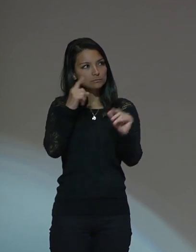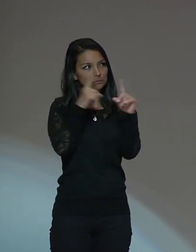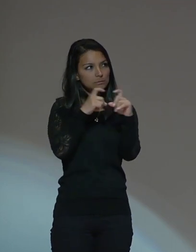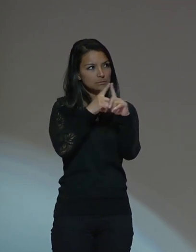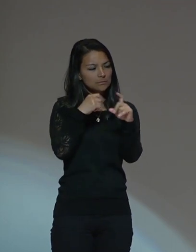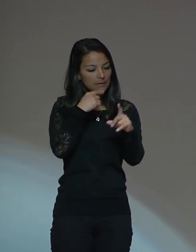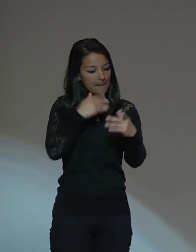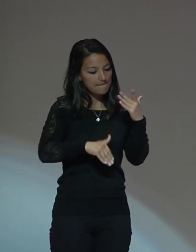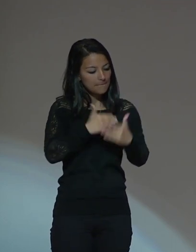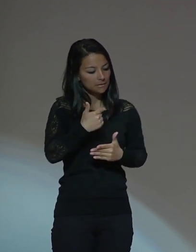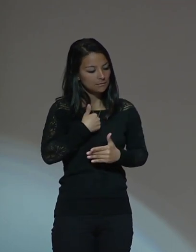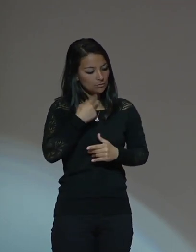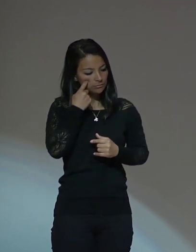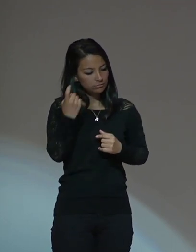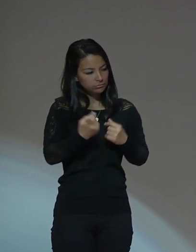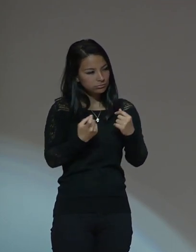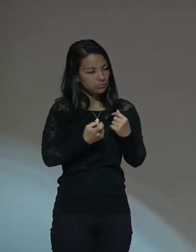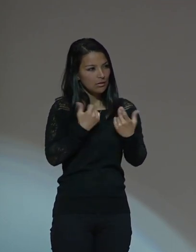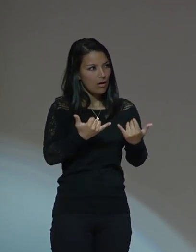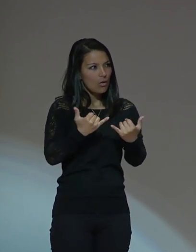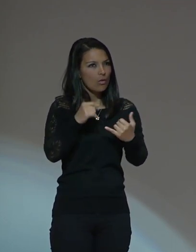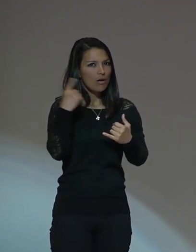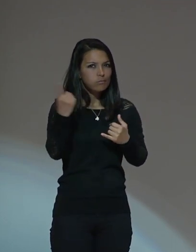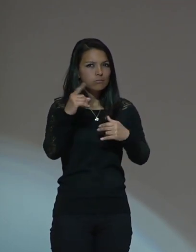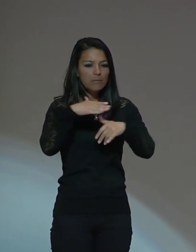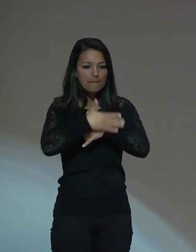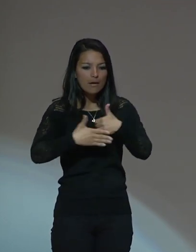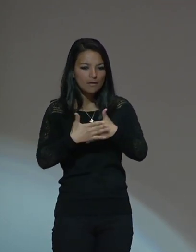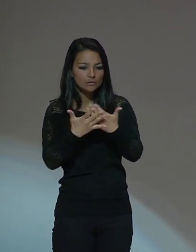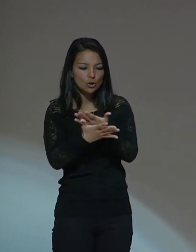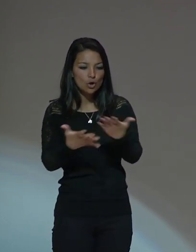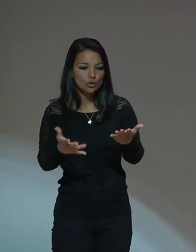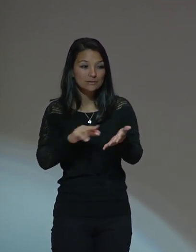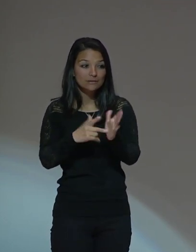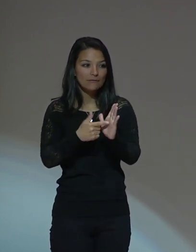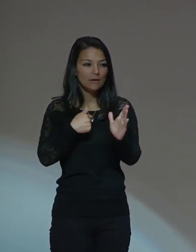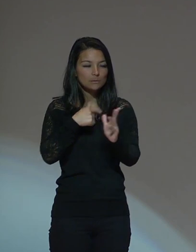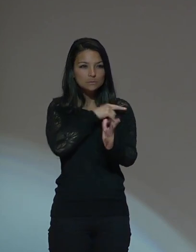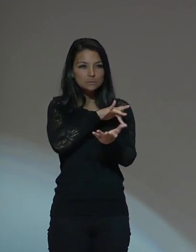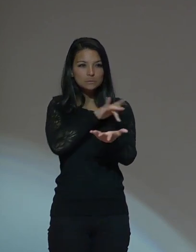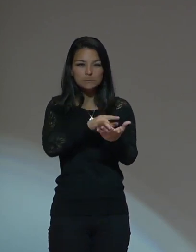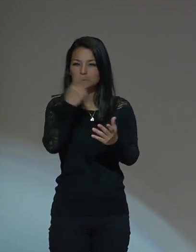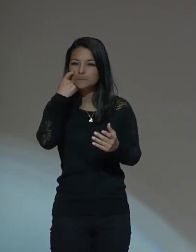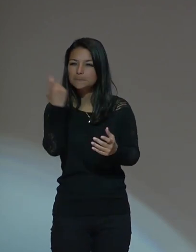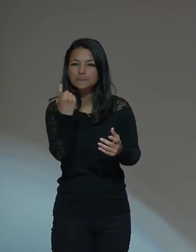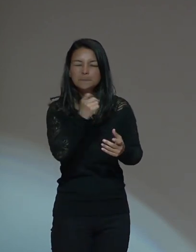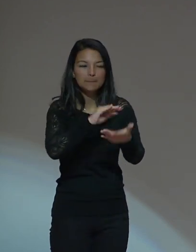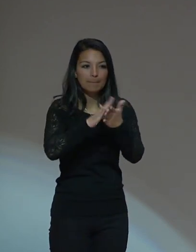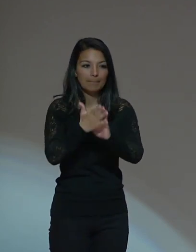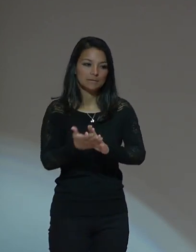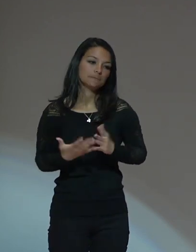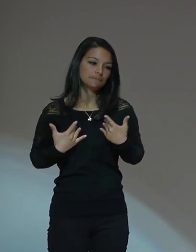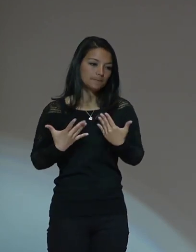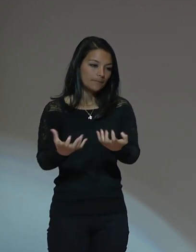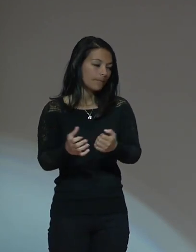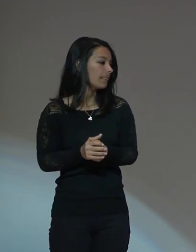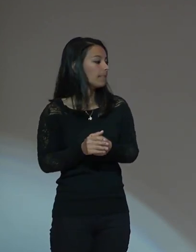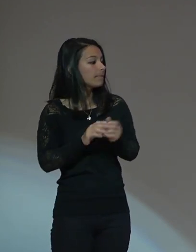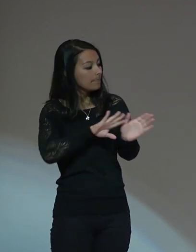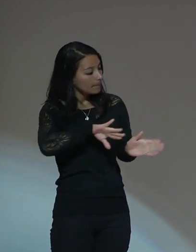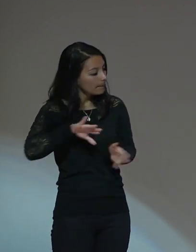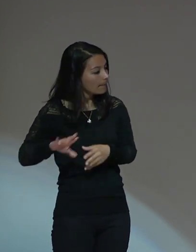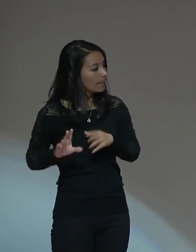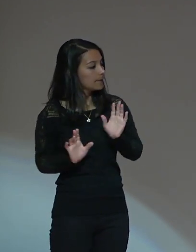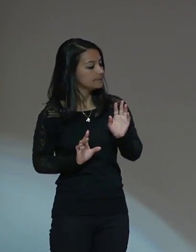opciones desde este país ha sido siempre mi búsqueda. Y traigo